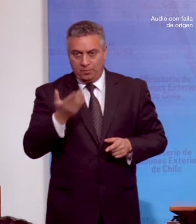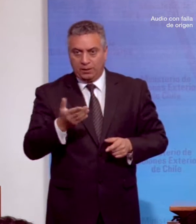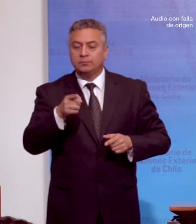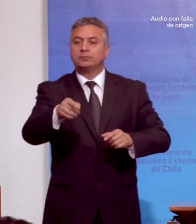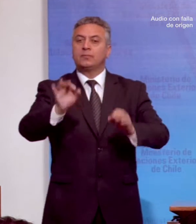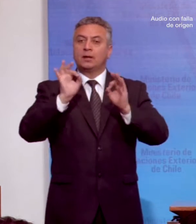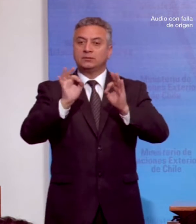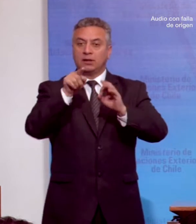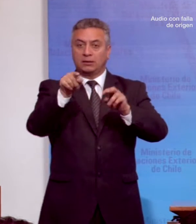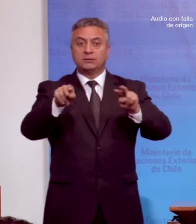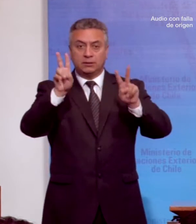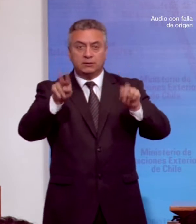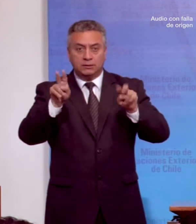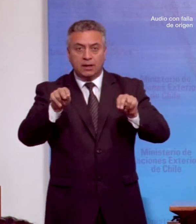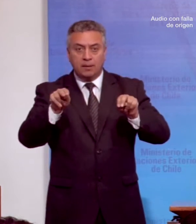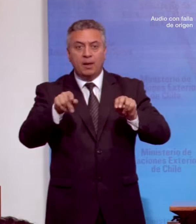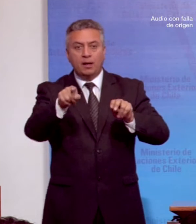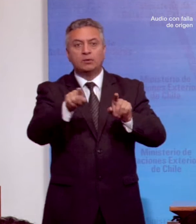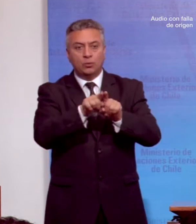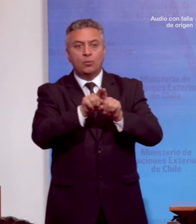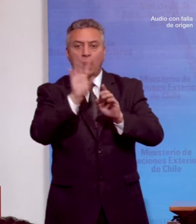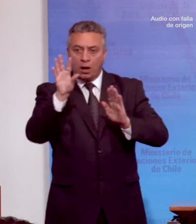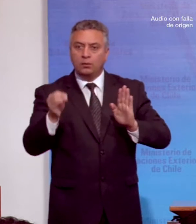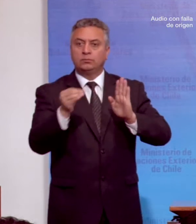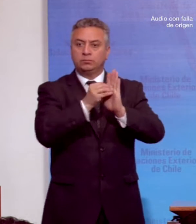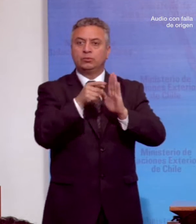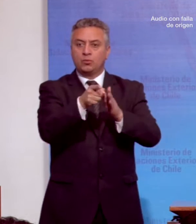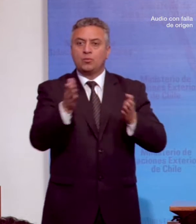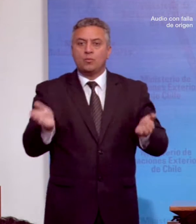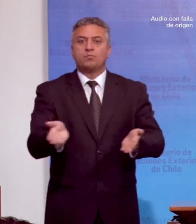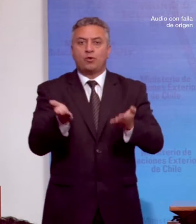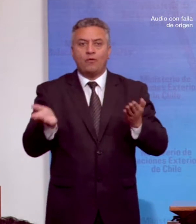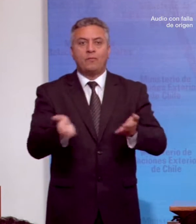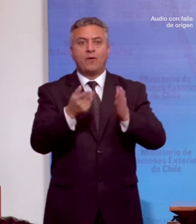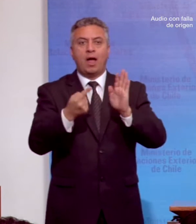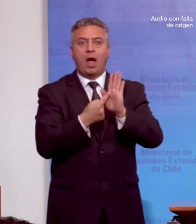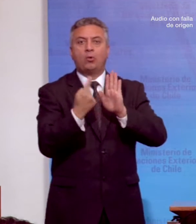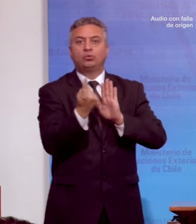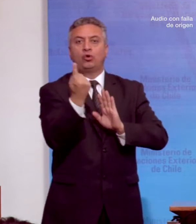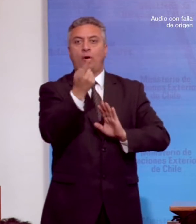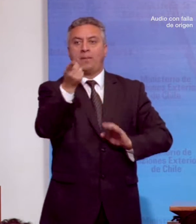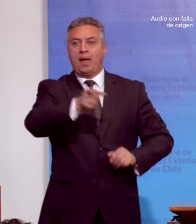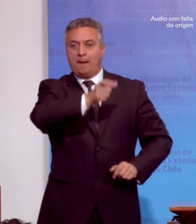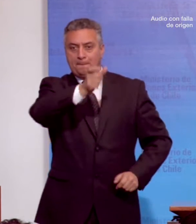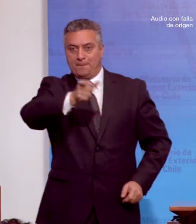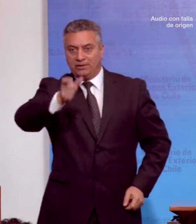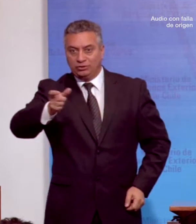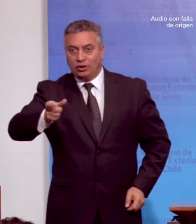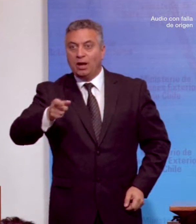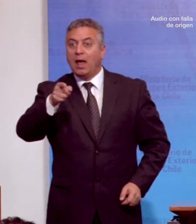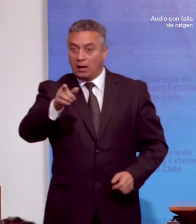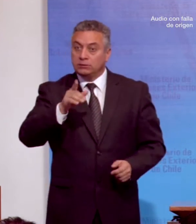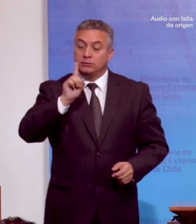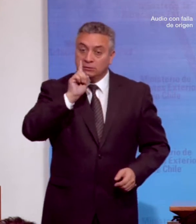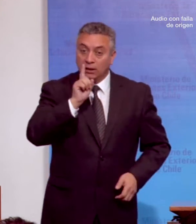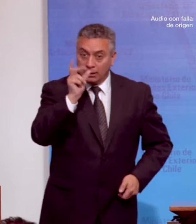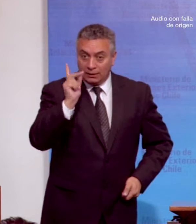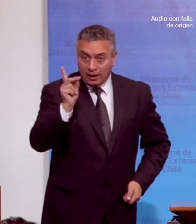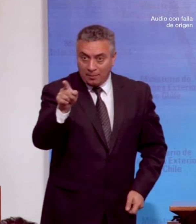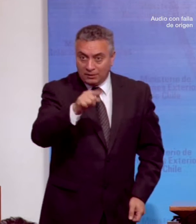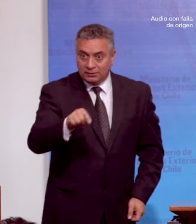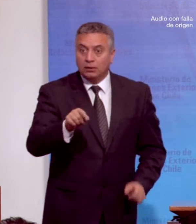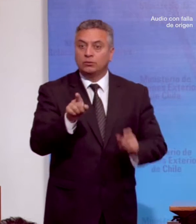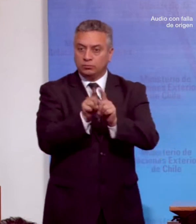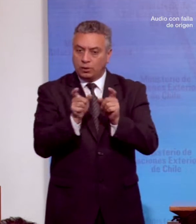a ese respecto es instaurar un sistema que promueva la autonomía de las personas en situación de discapacidad con apoyos y